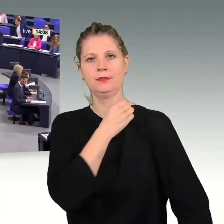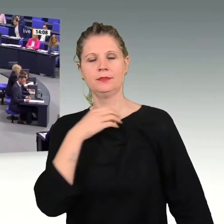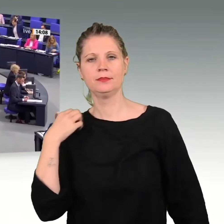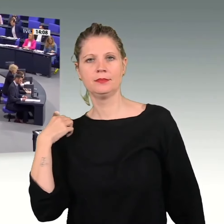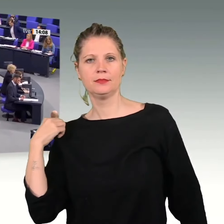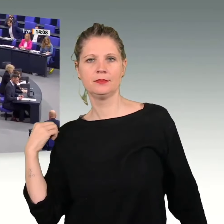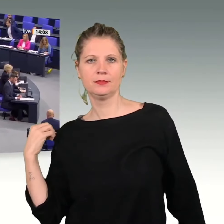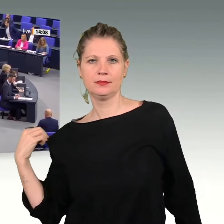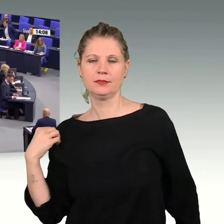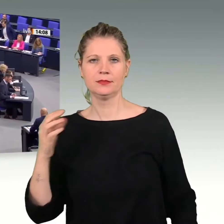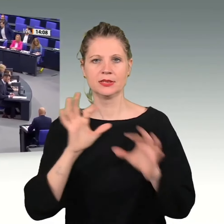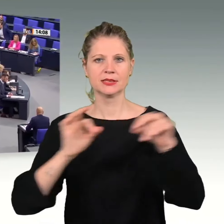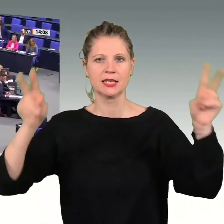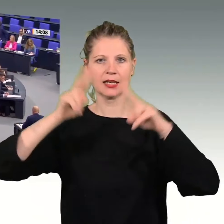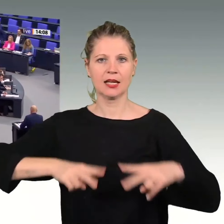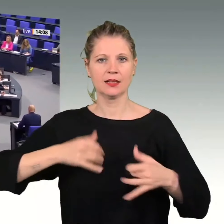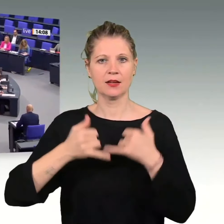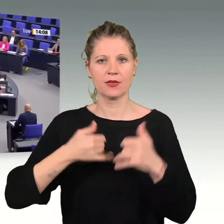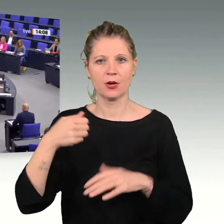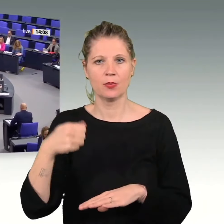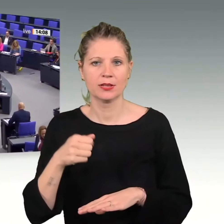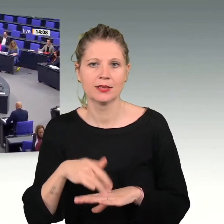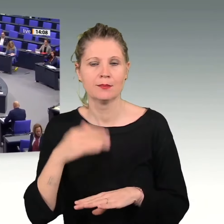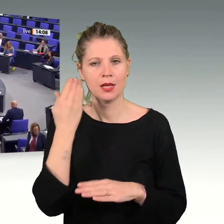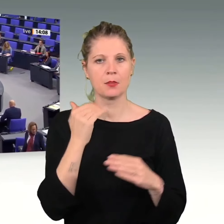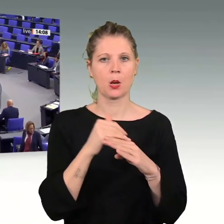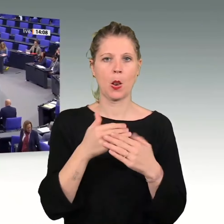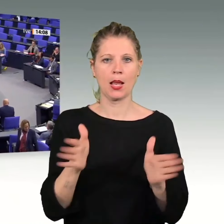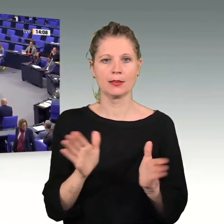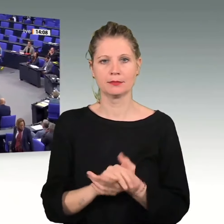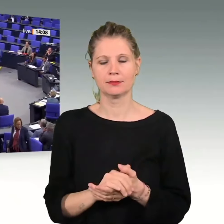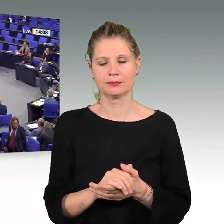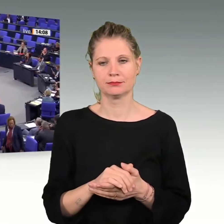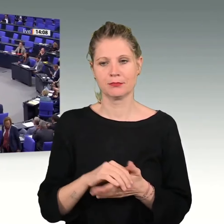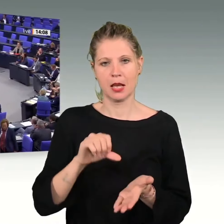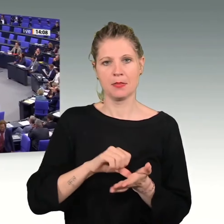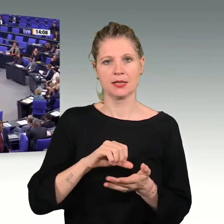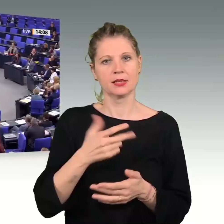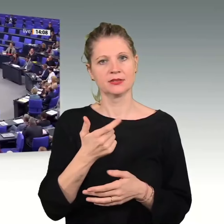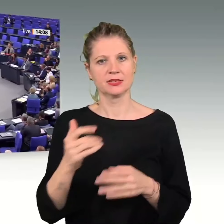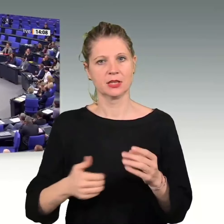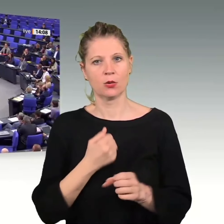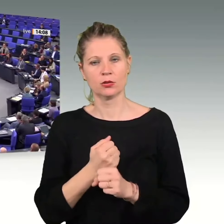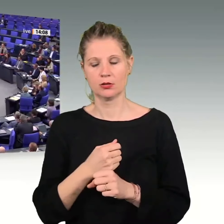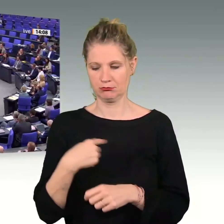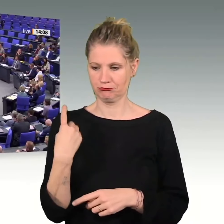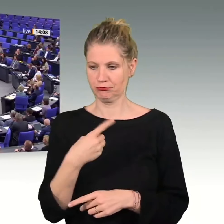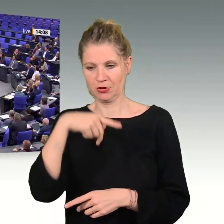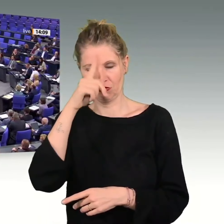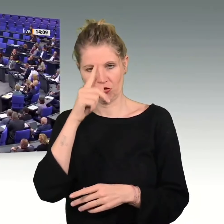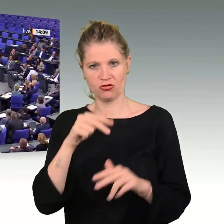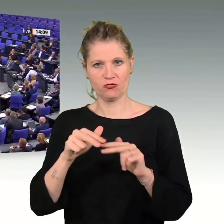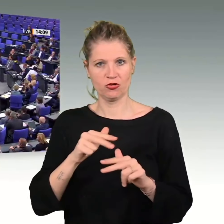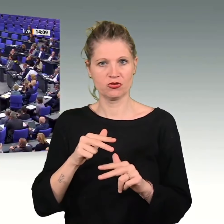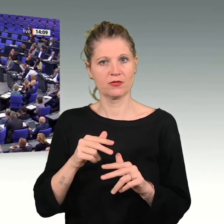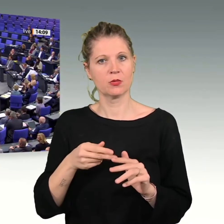Sehr geehrte Frau Präsidentin! Werte Kolleginnen und Kollegen! Seit Mitte des 20. Jahrhunderts orientiert sich unsere deutsche Wirtschaftspolitik an dem